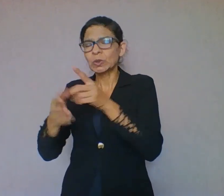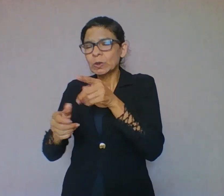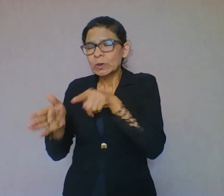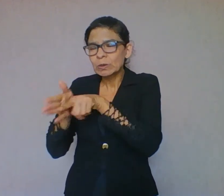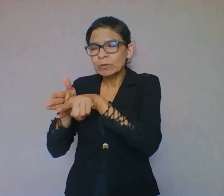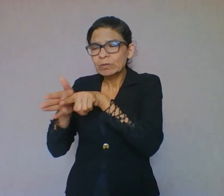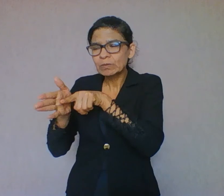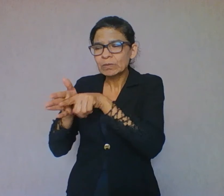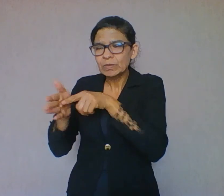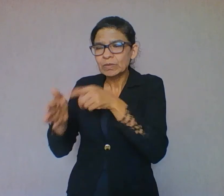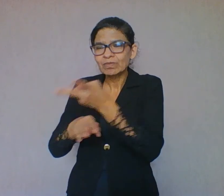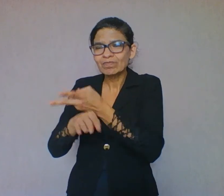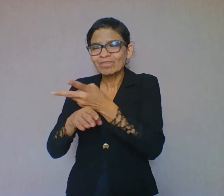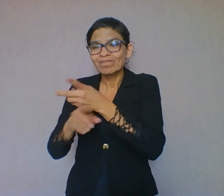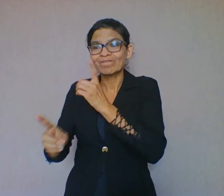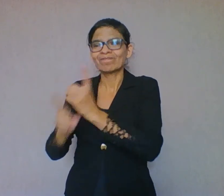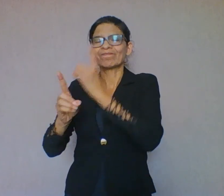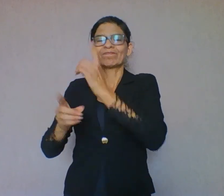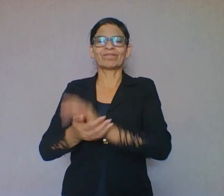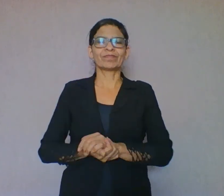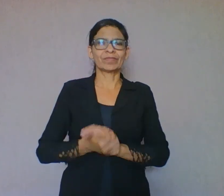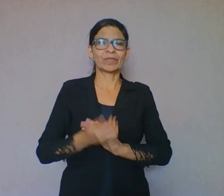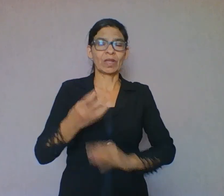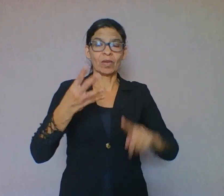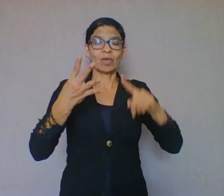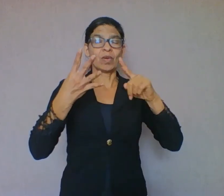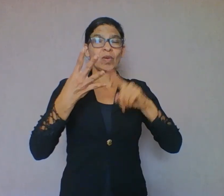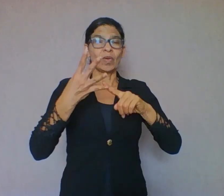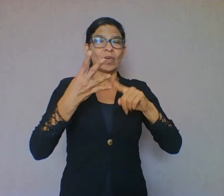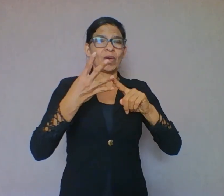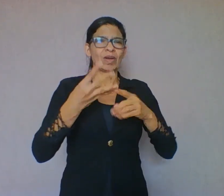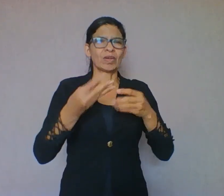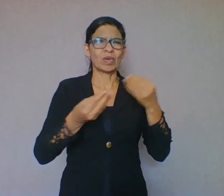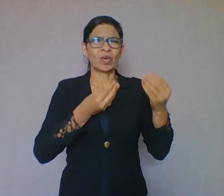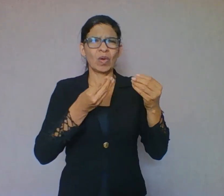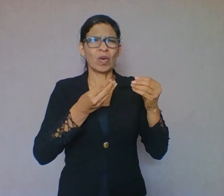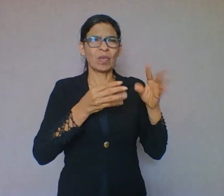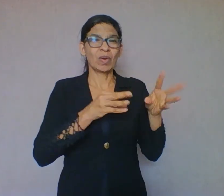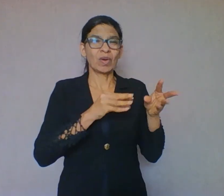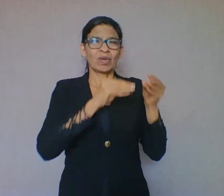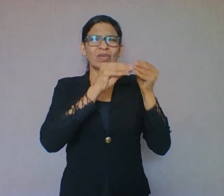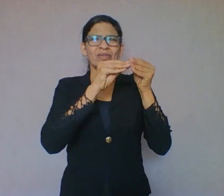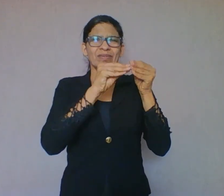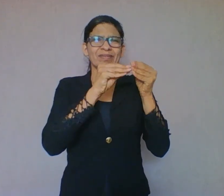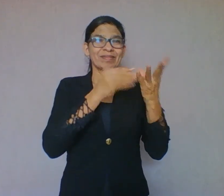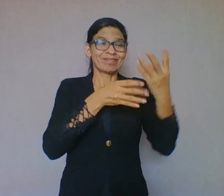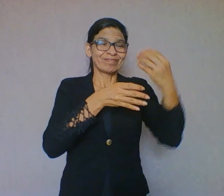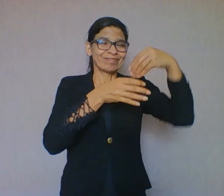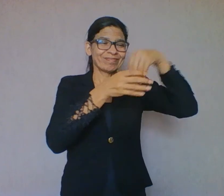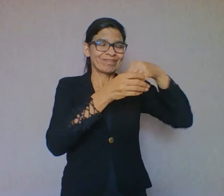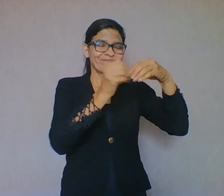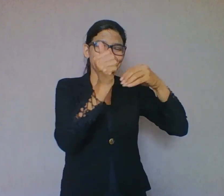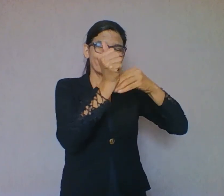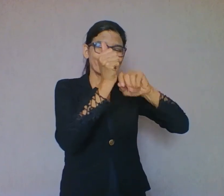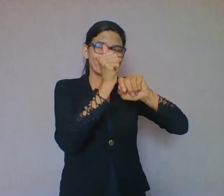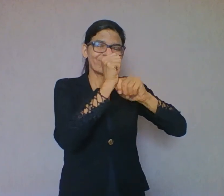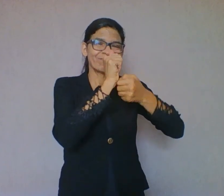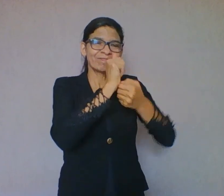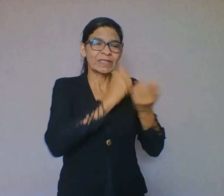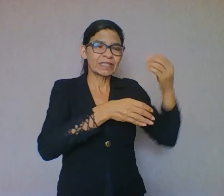de conclusões implícitas no texto, com base em outras leituras, experiências de vida, crenças